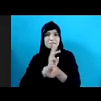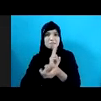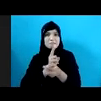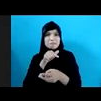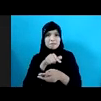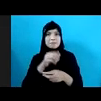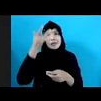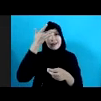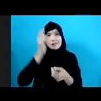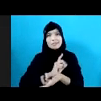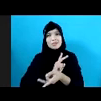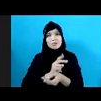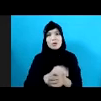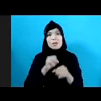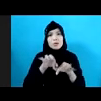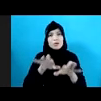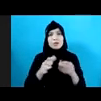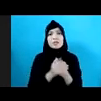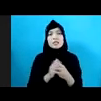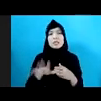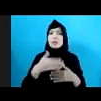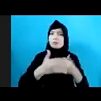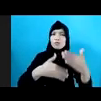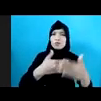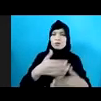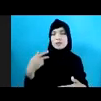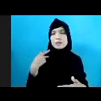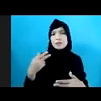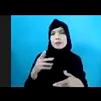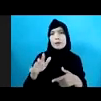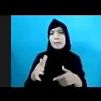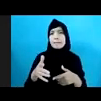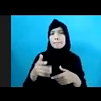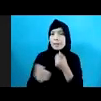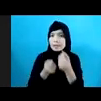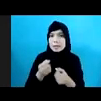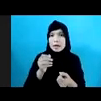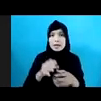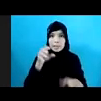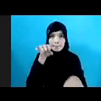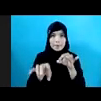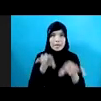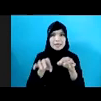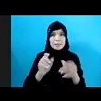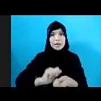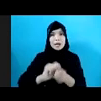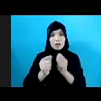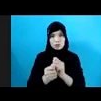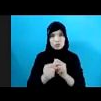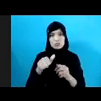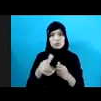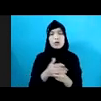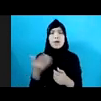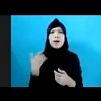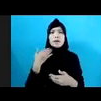Secara Proses Kami Melaksanakannya Dengan Manajemen Kasus Jadi Ada Proses Yang Saya Kira Bapak Ibu